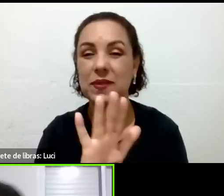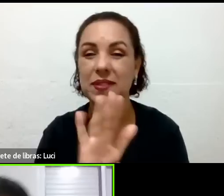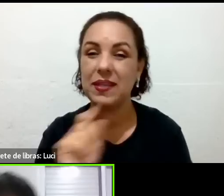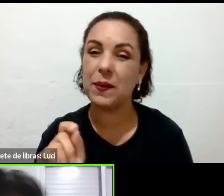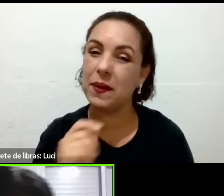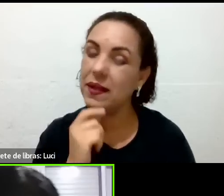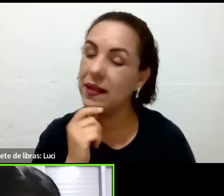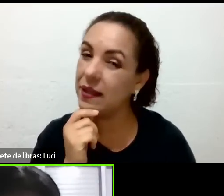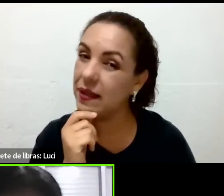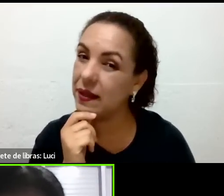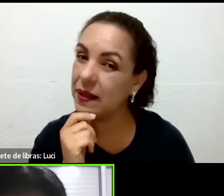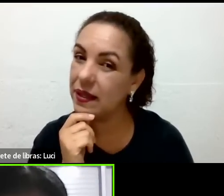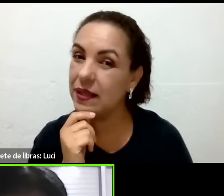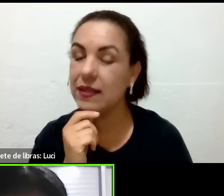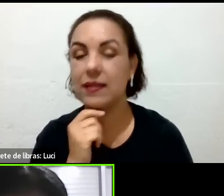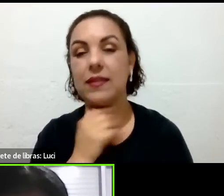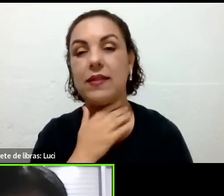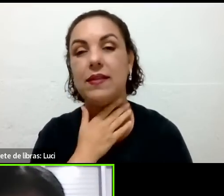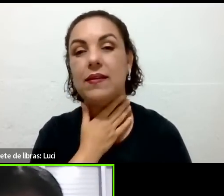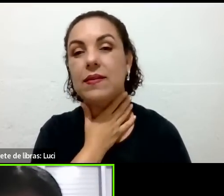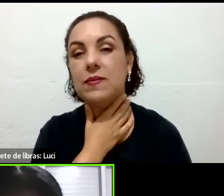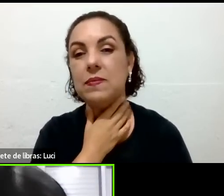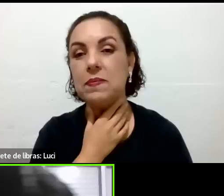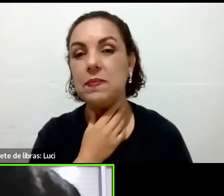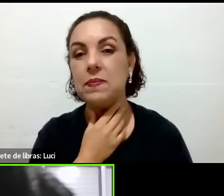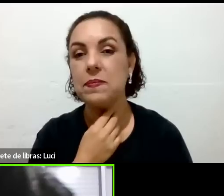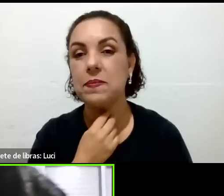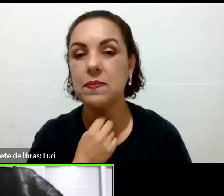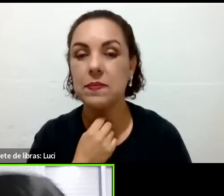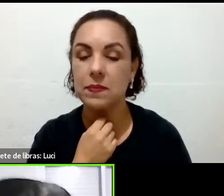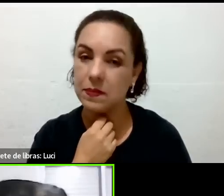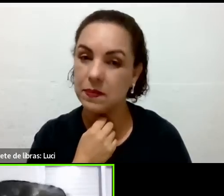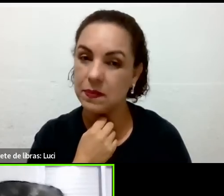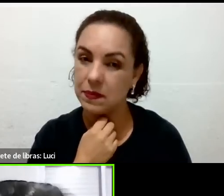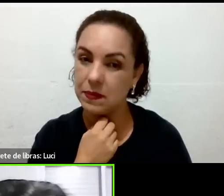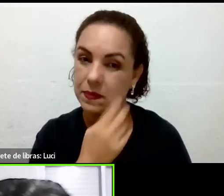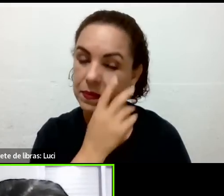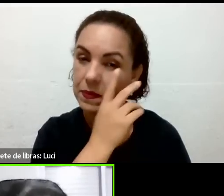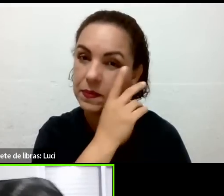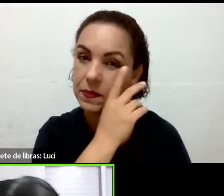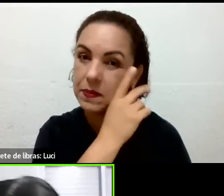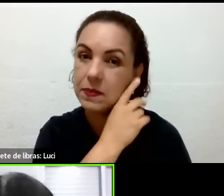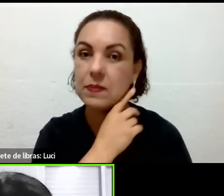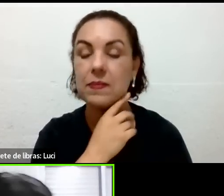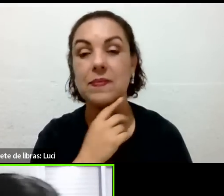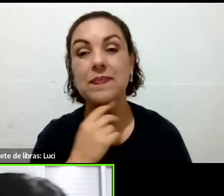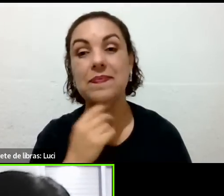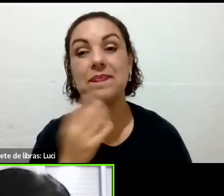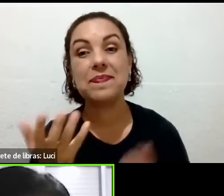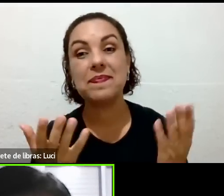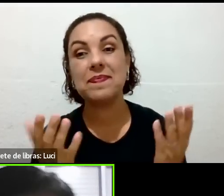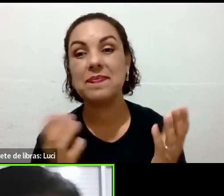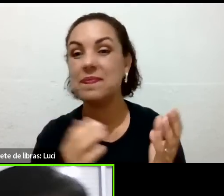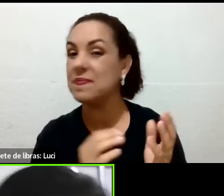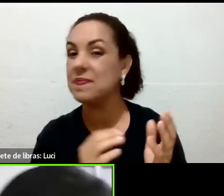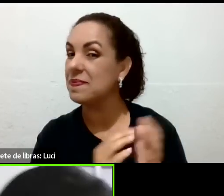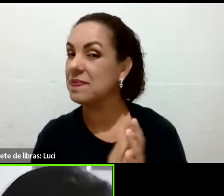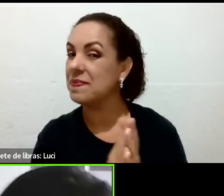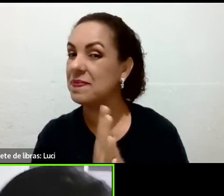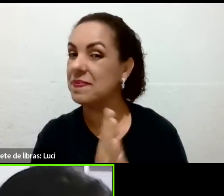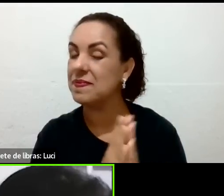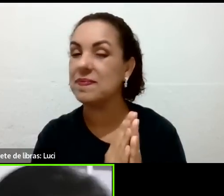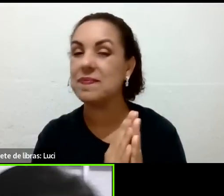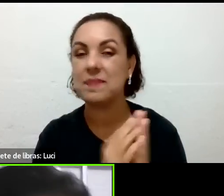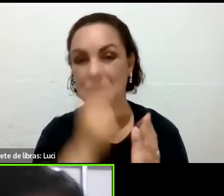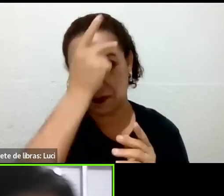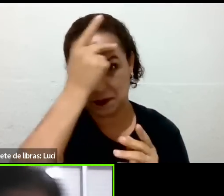Então, a menina lá do grupo, esqueci o nome dela, me convidou, mandou